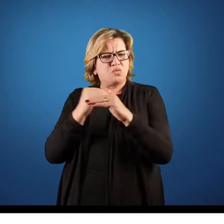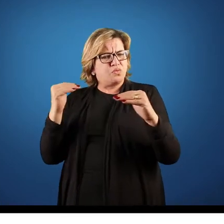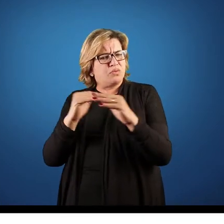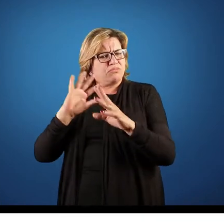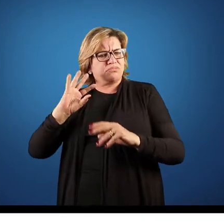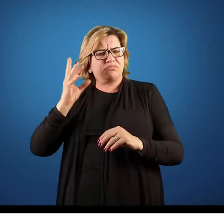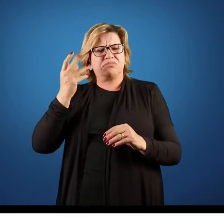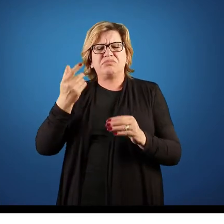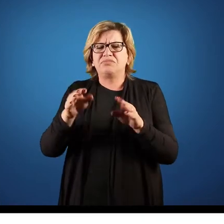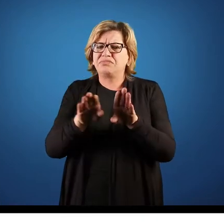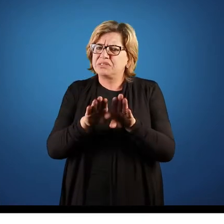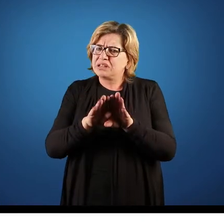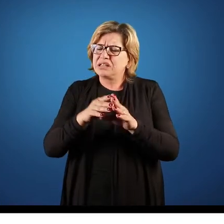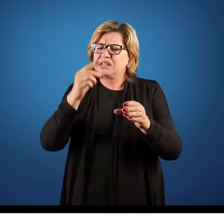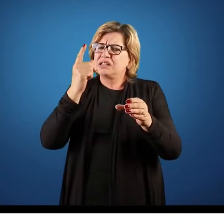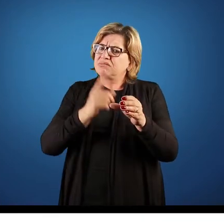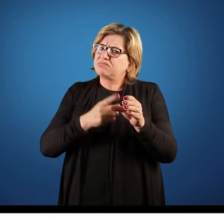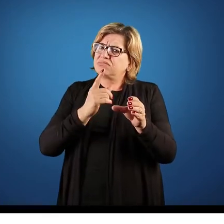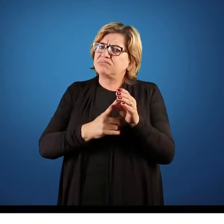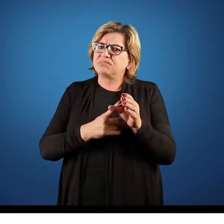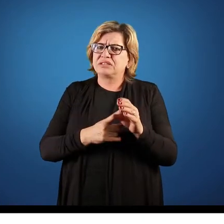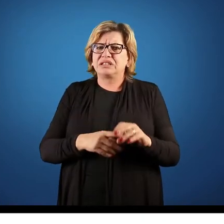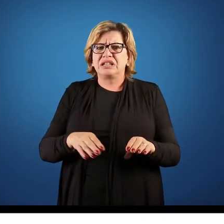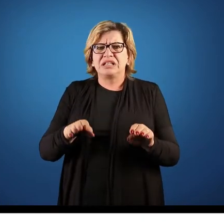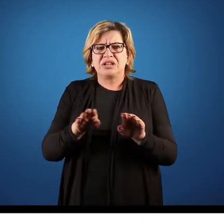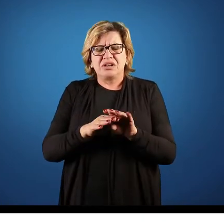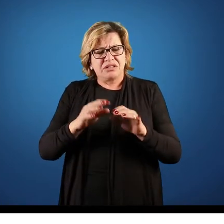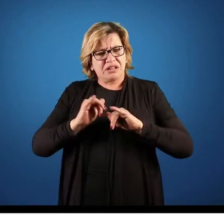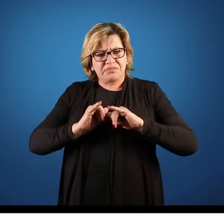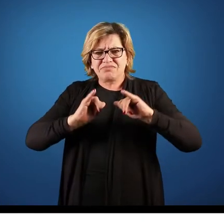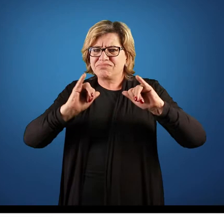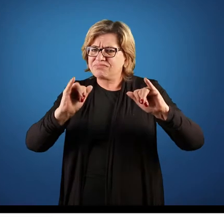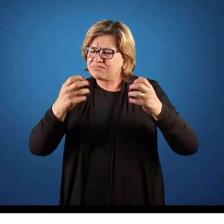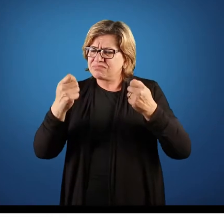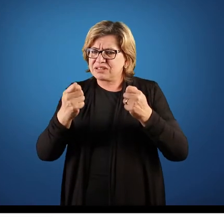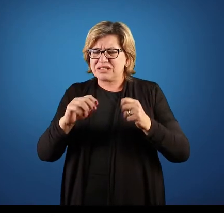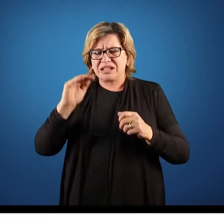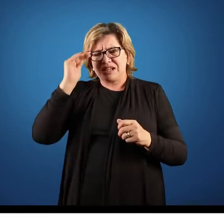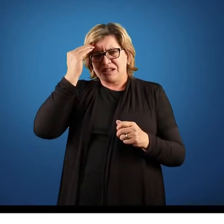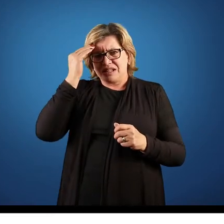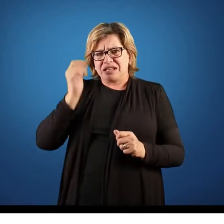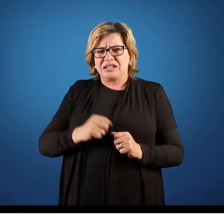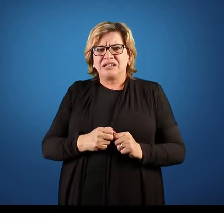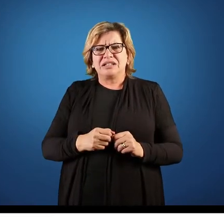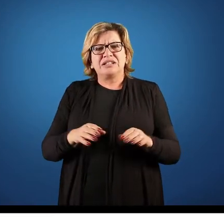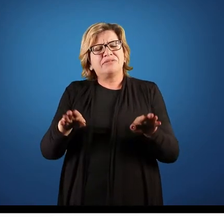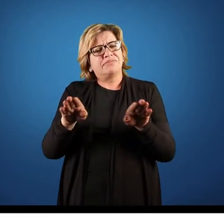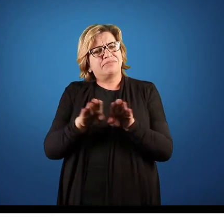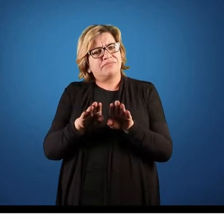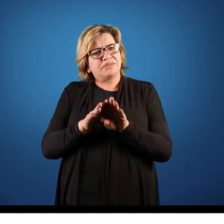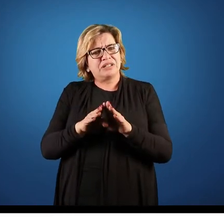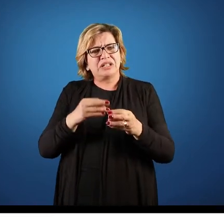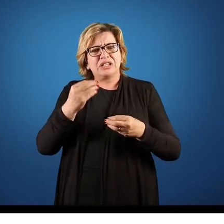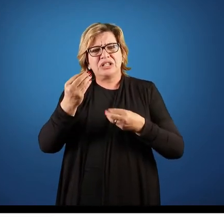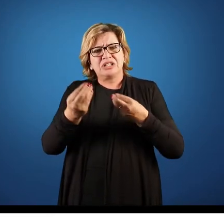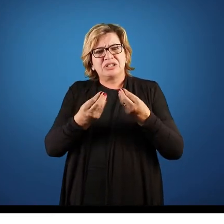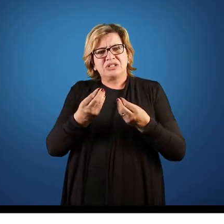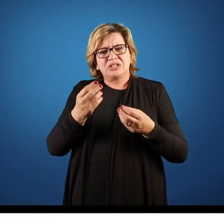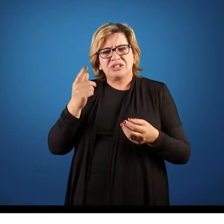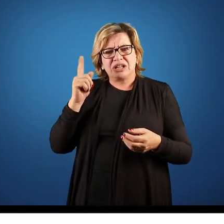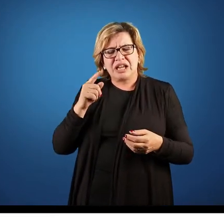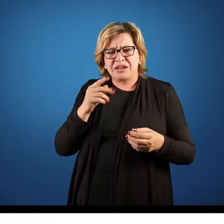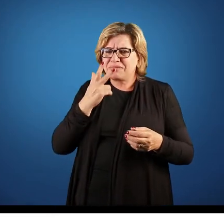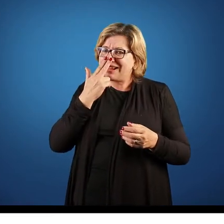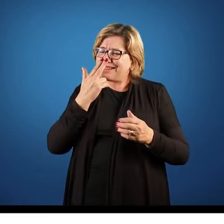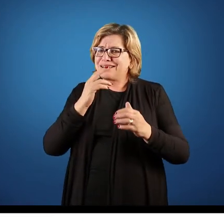urbana dentro da cidade. Então, uma coisa muito interessante e essas informações têm que ser trabalhadas. Nós trabalhamos essa informação com uma vantagem